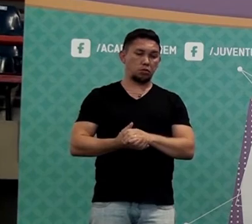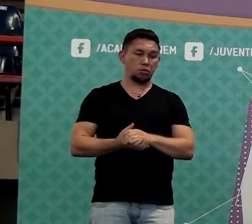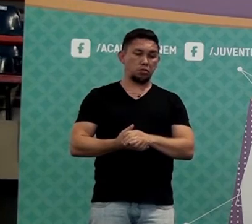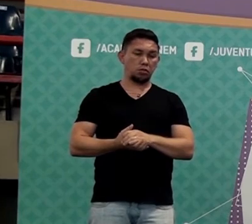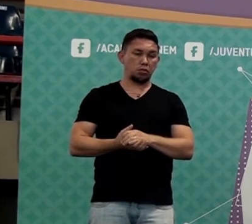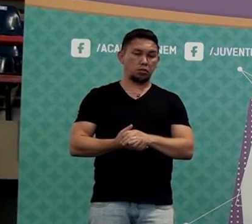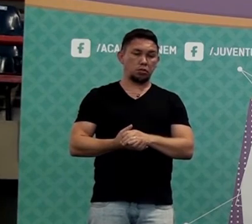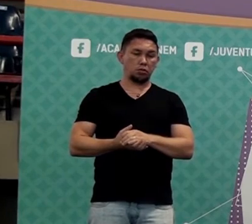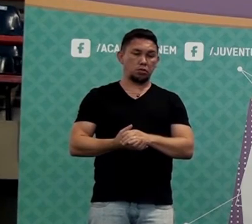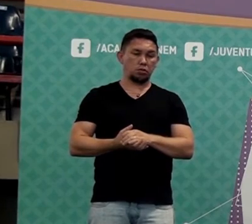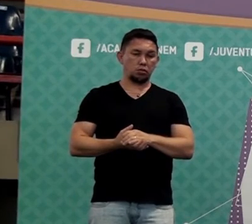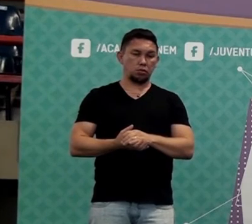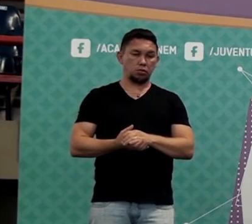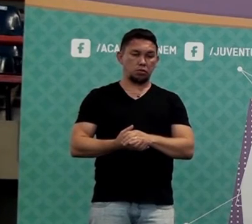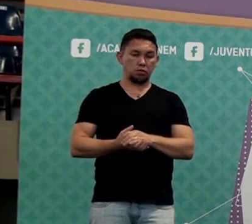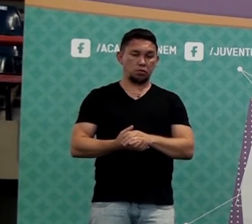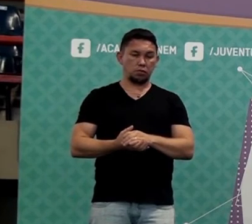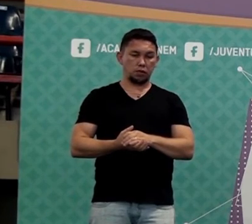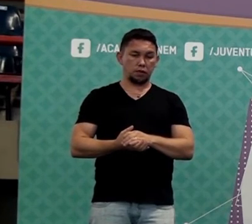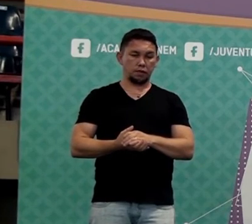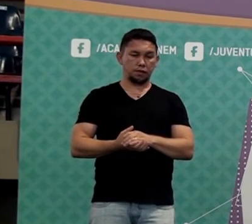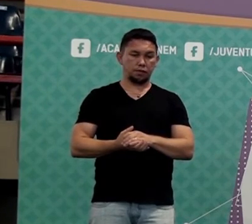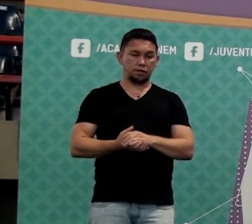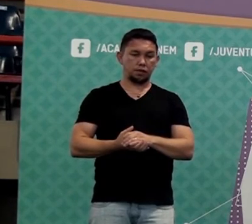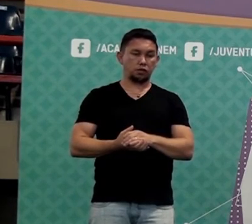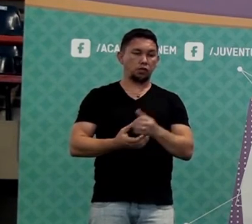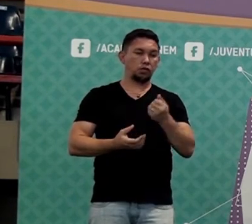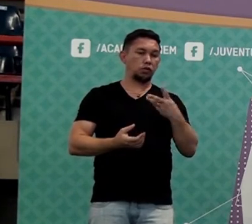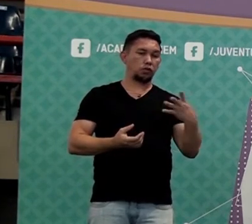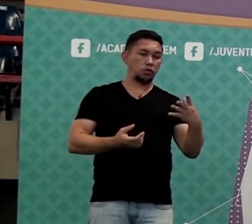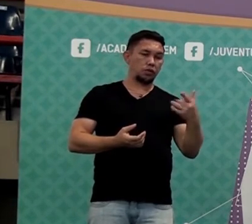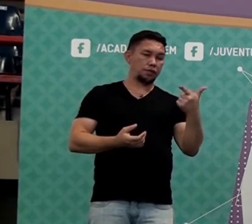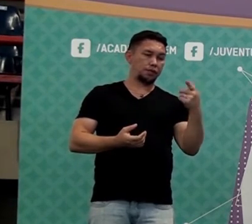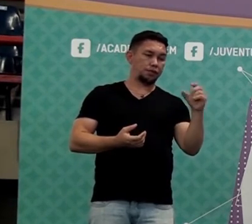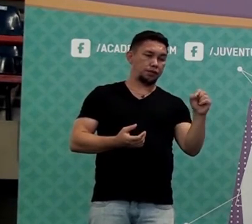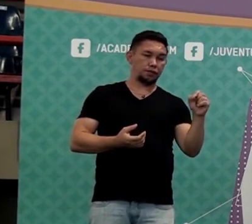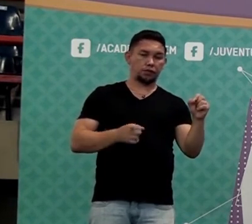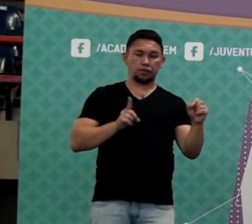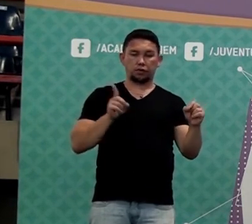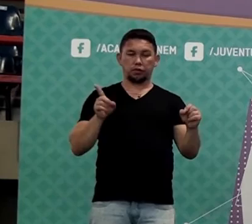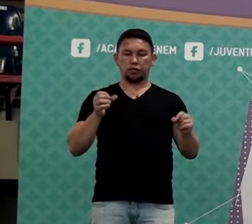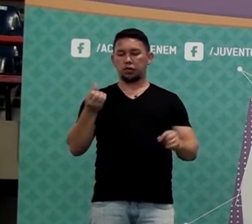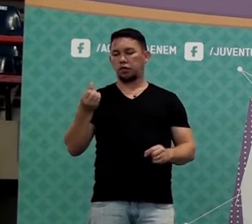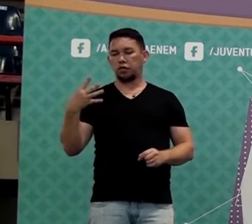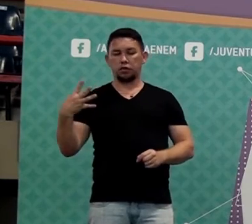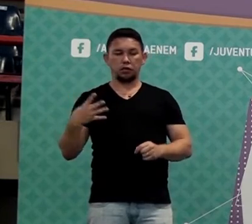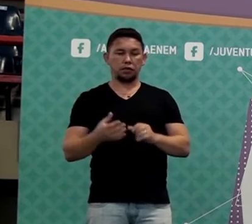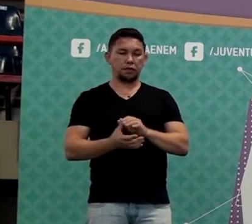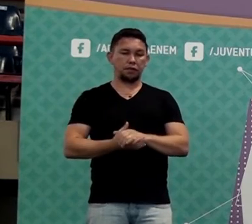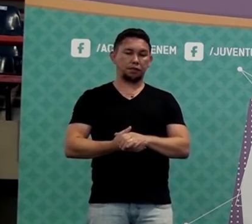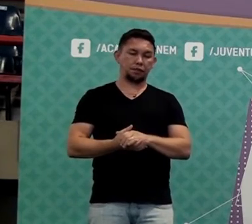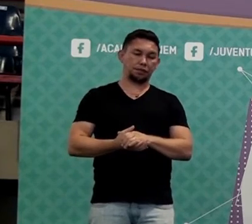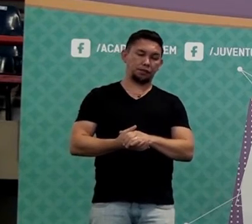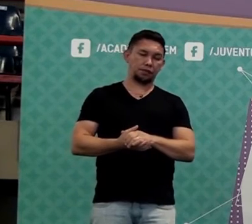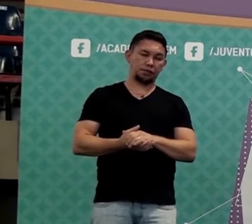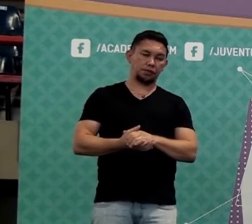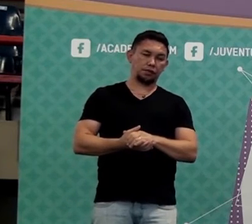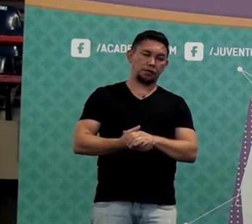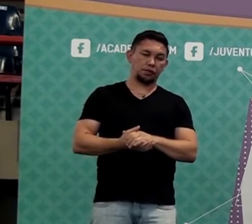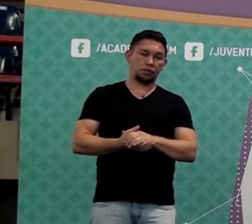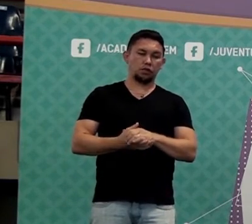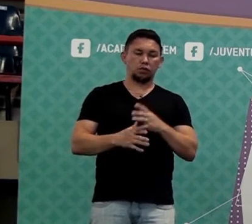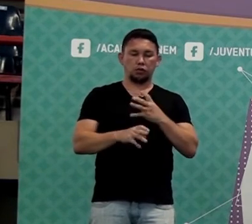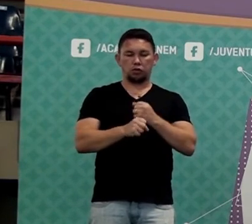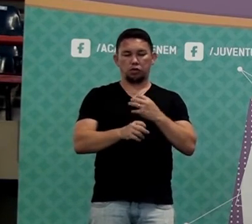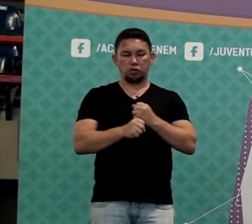Então o que eu tenho que fazer é só o seguinte, ó. A questão é besta. Quantos por cento vinte é de sessenta e quatro? Como é que eu faço para